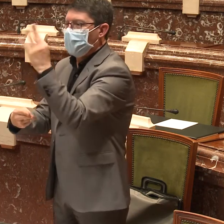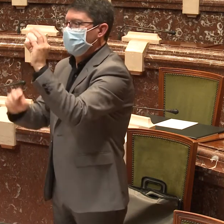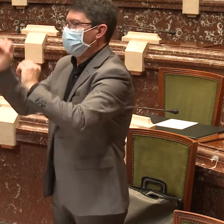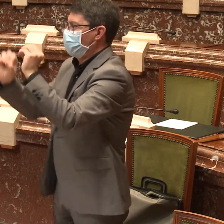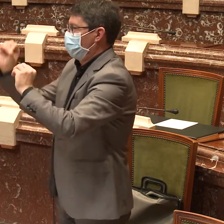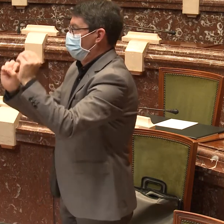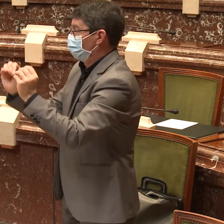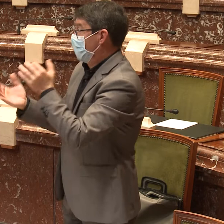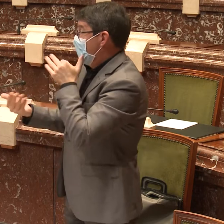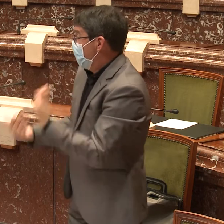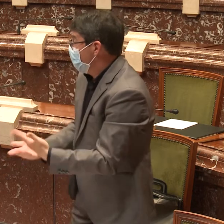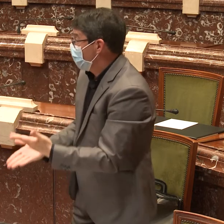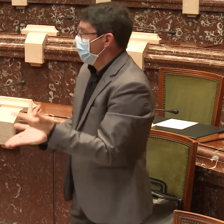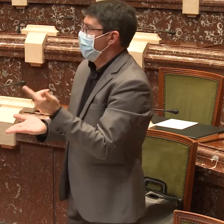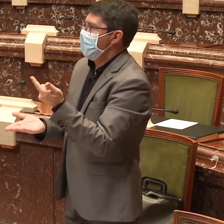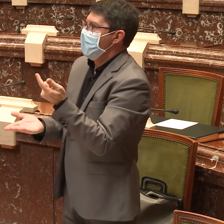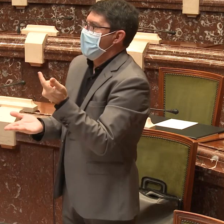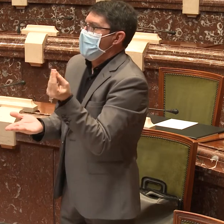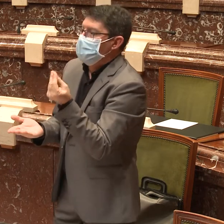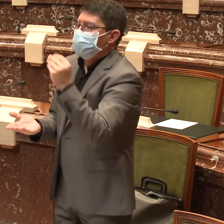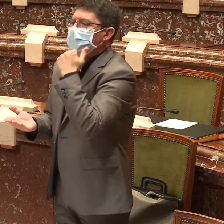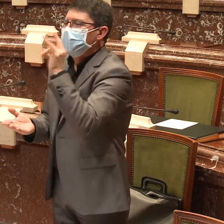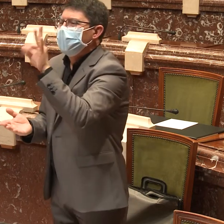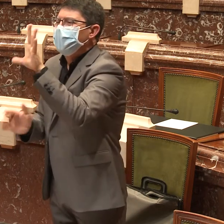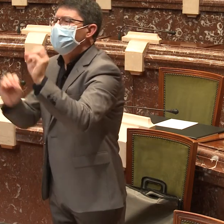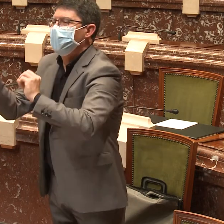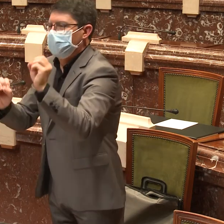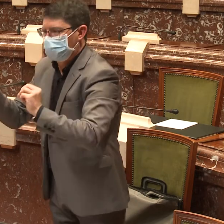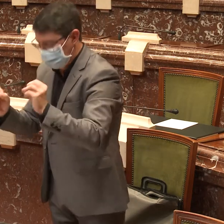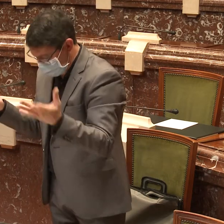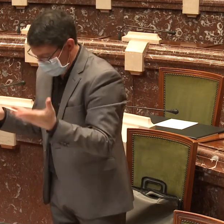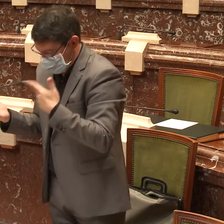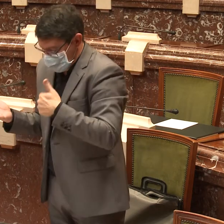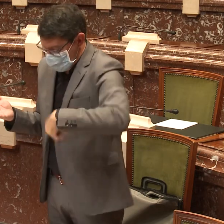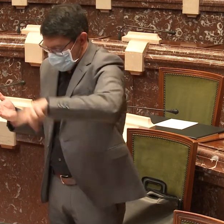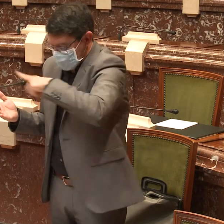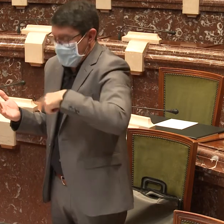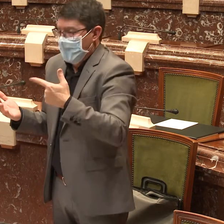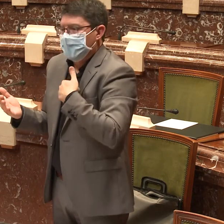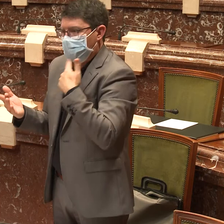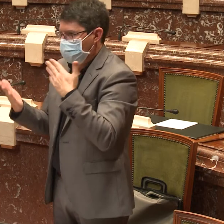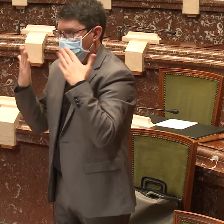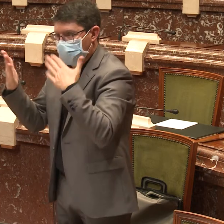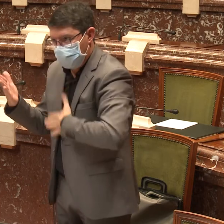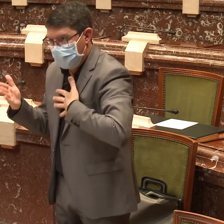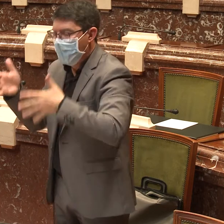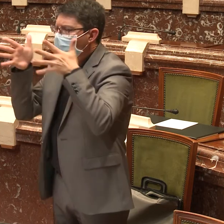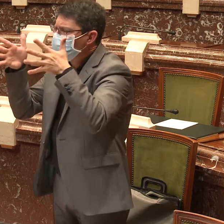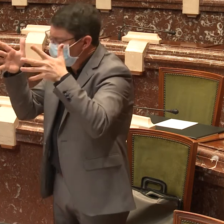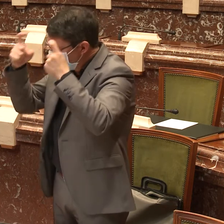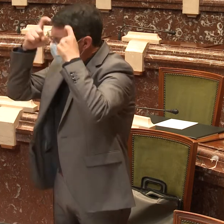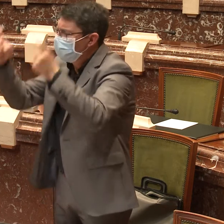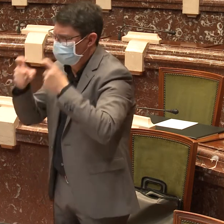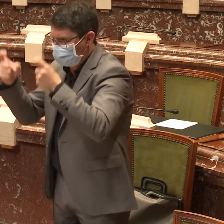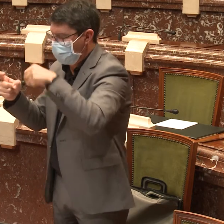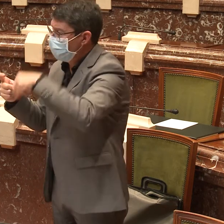con las personas sordas, que permitan que se pueda mejorar y seguir atendiendo las necesidades del colectivo. Hace diez años nuestros servicios